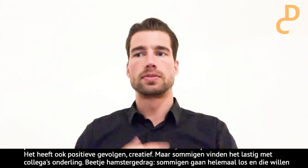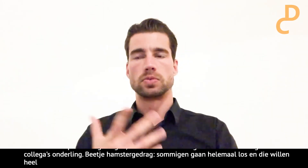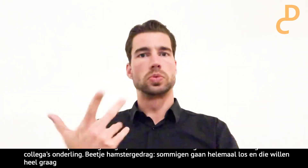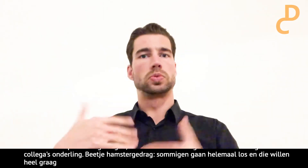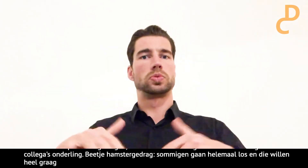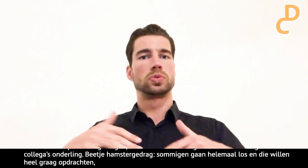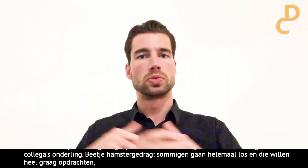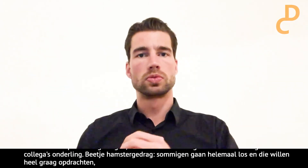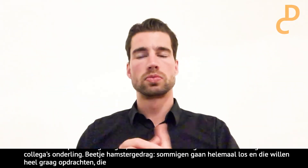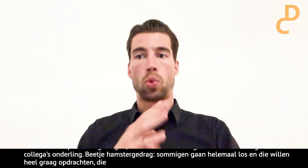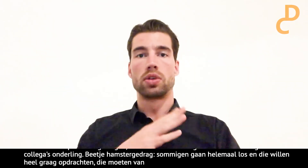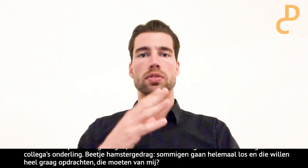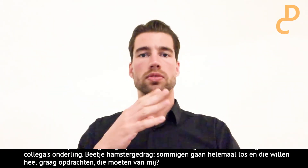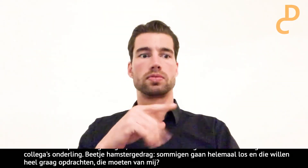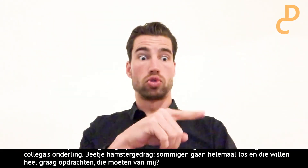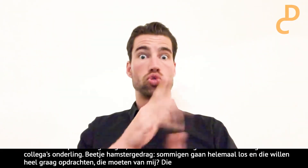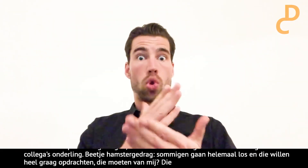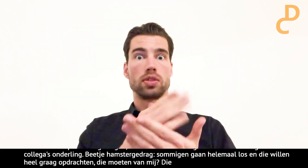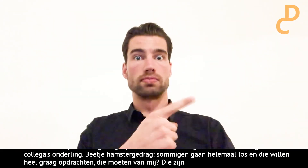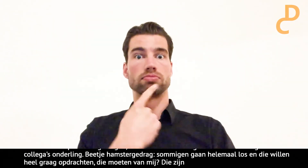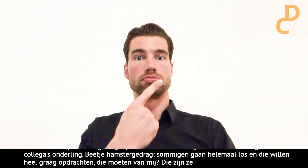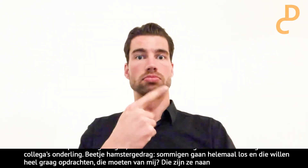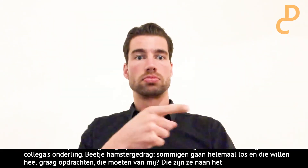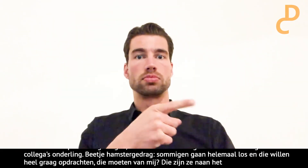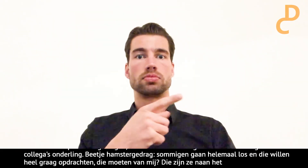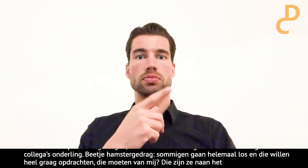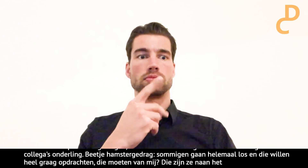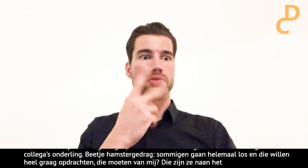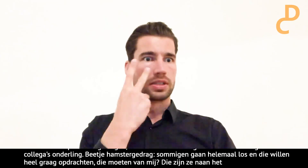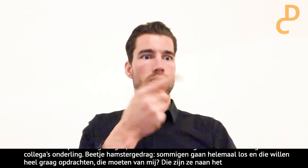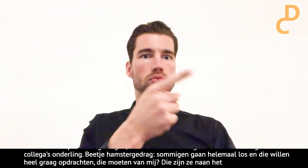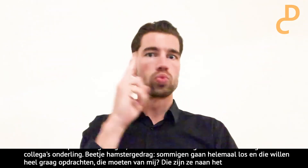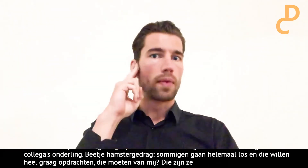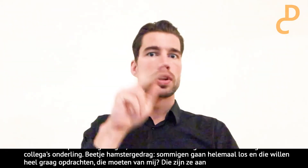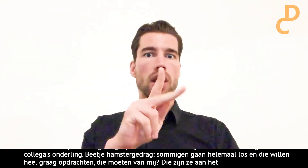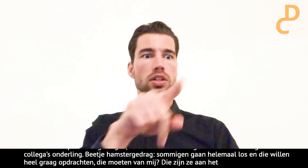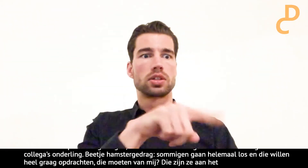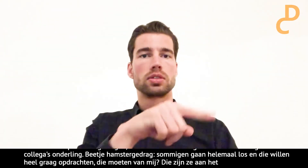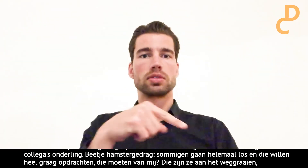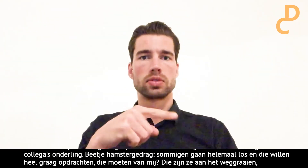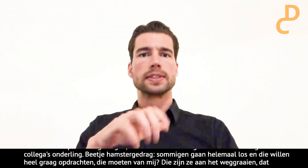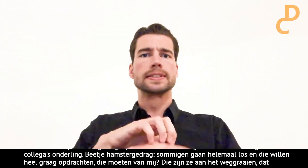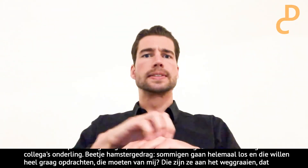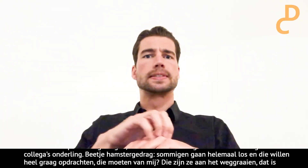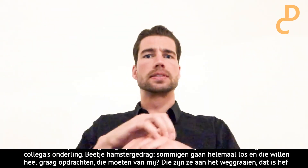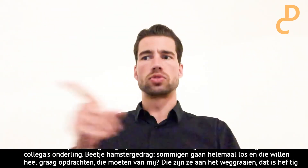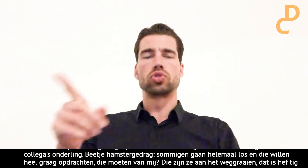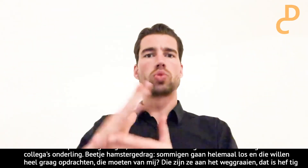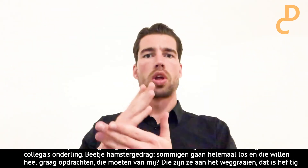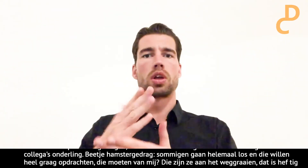weggraaien bijna. Nou, dat is wel heftig. Een tolk zei dat ze zag dat dove klanten daar ook wel